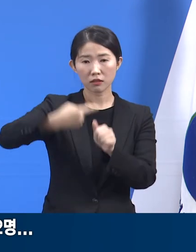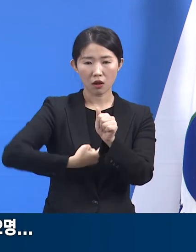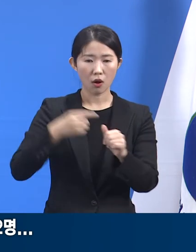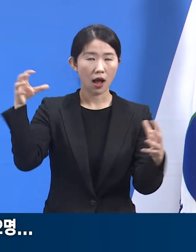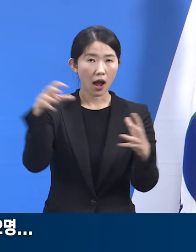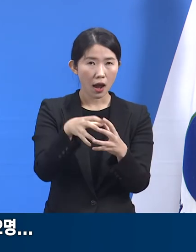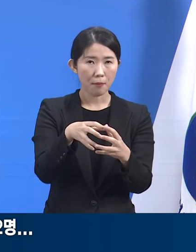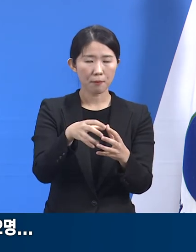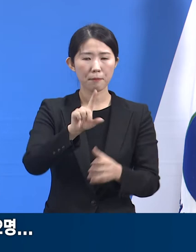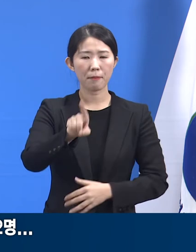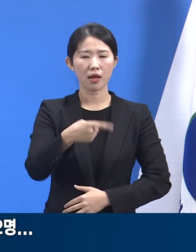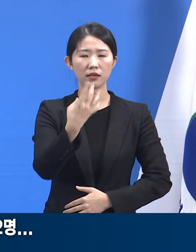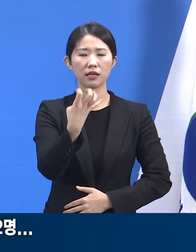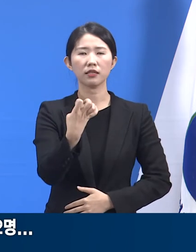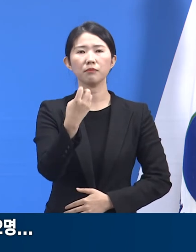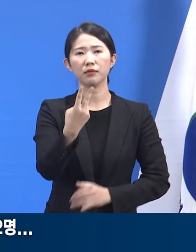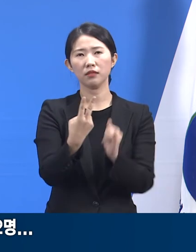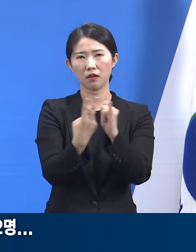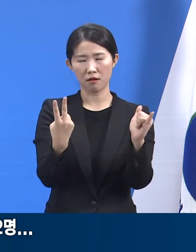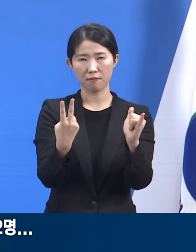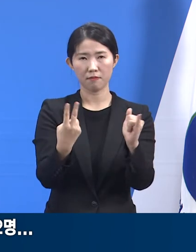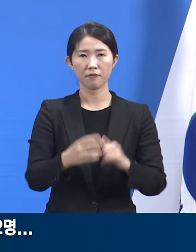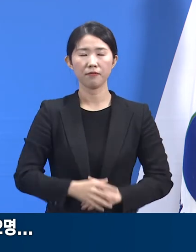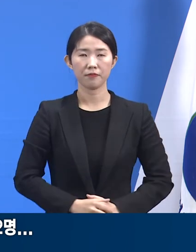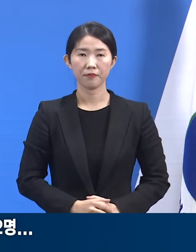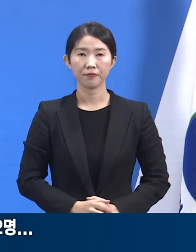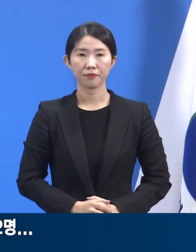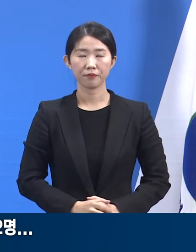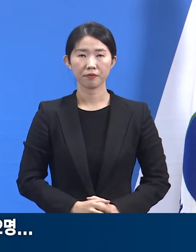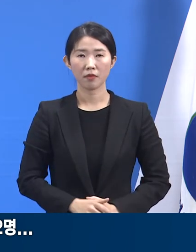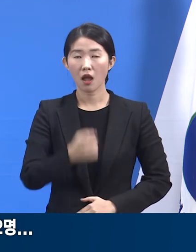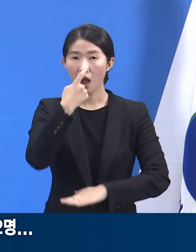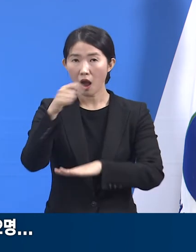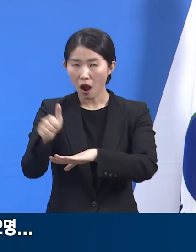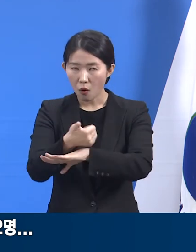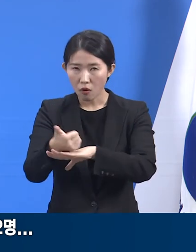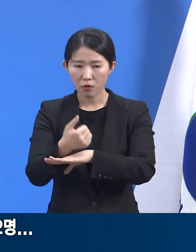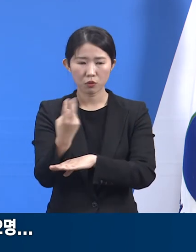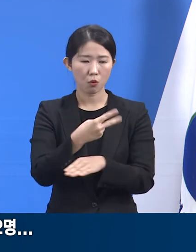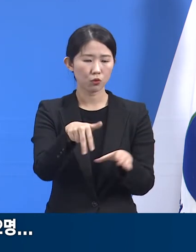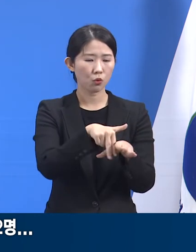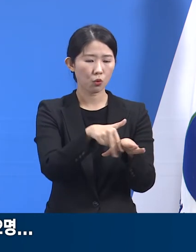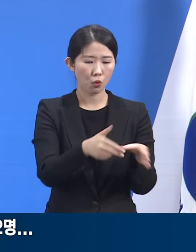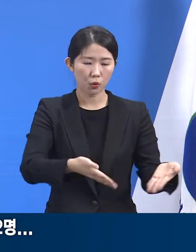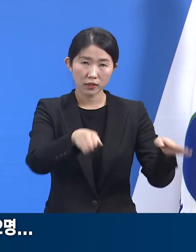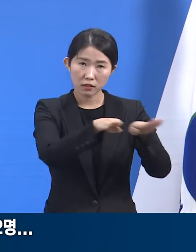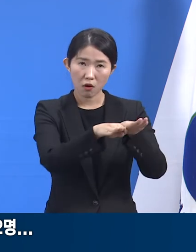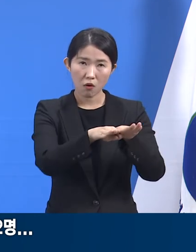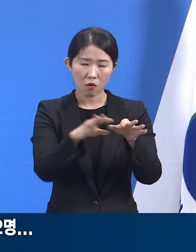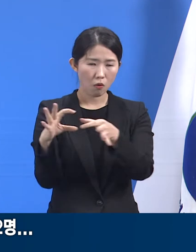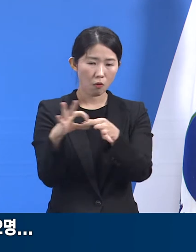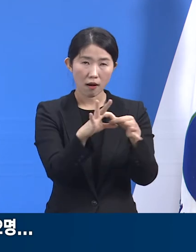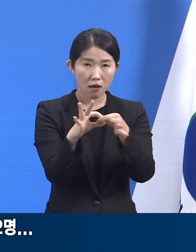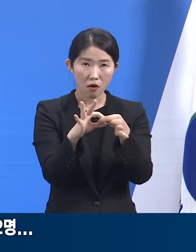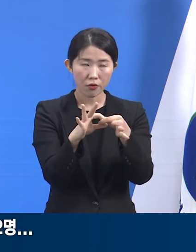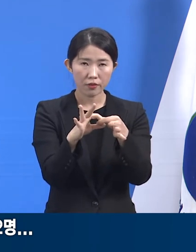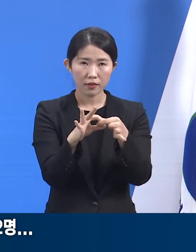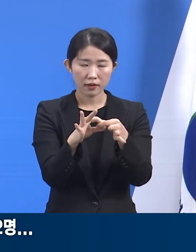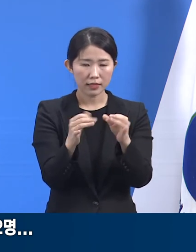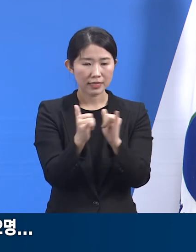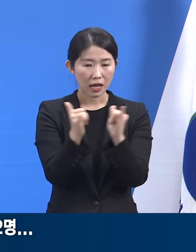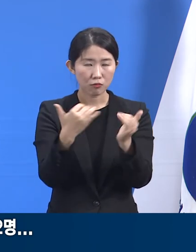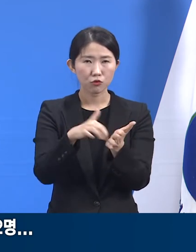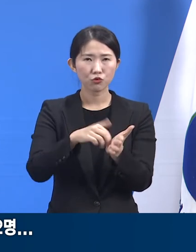142명으로 확인됩니다. 보습학원과 종교시설 관련자 270명에 대해서 검사가